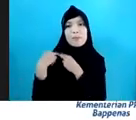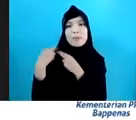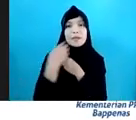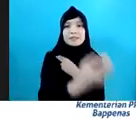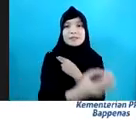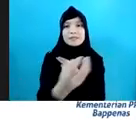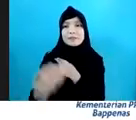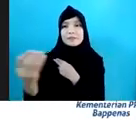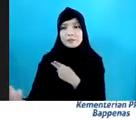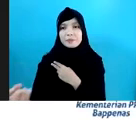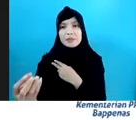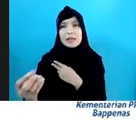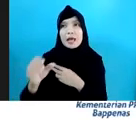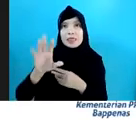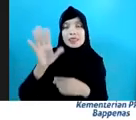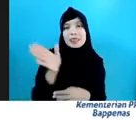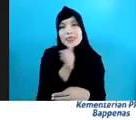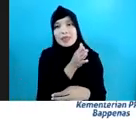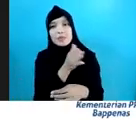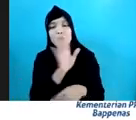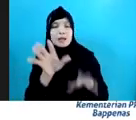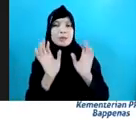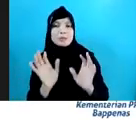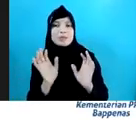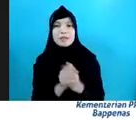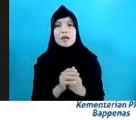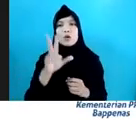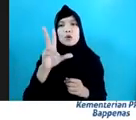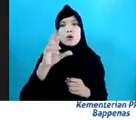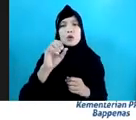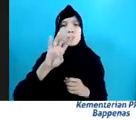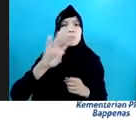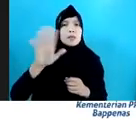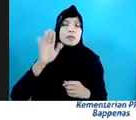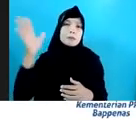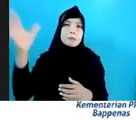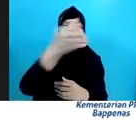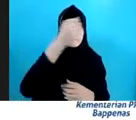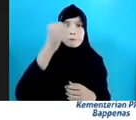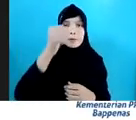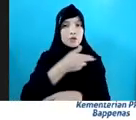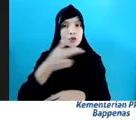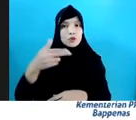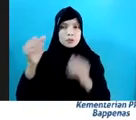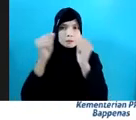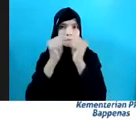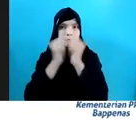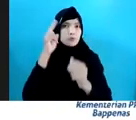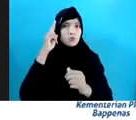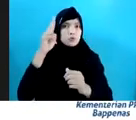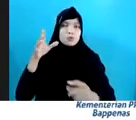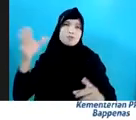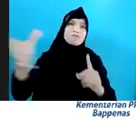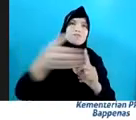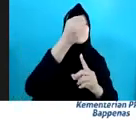timur yang lebih besar Dalam mencapai 2045 Indonesia juga berkomitmen Untuk mencapai tujuan